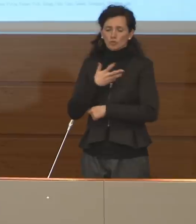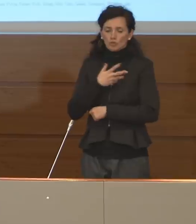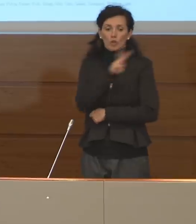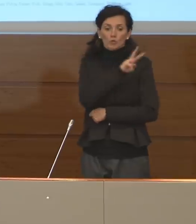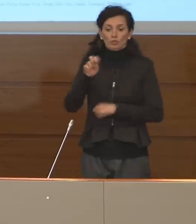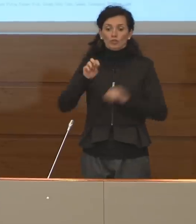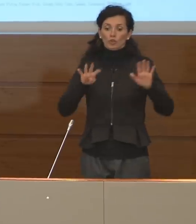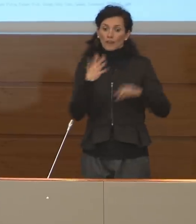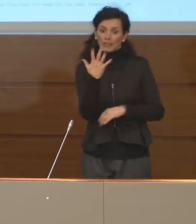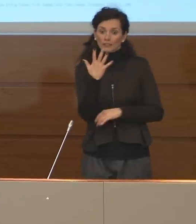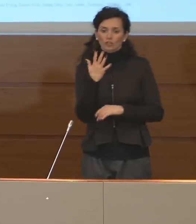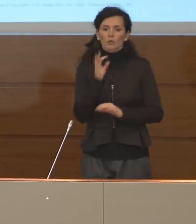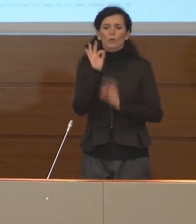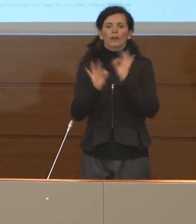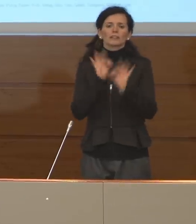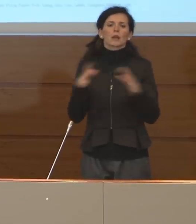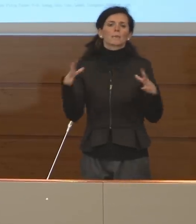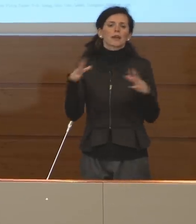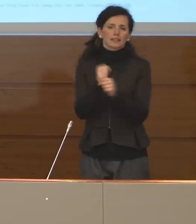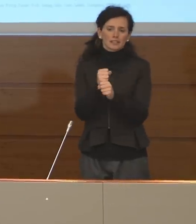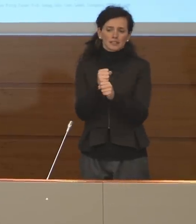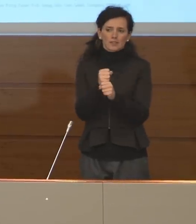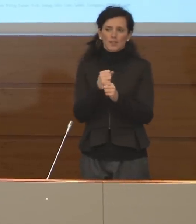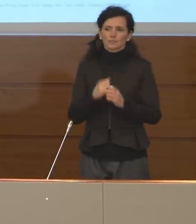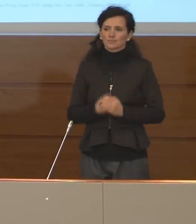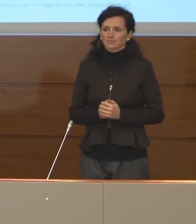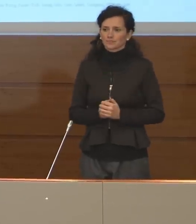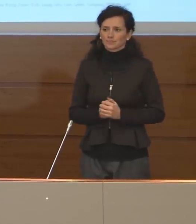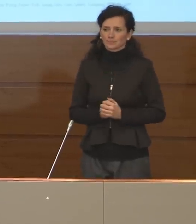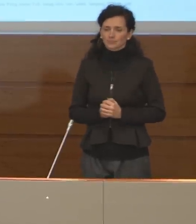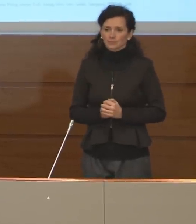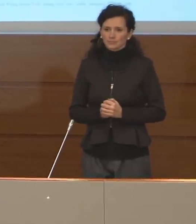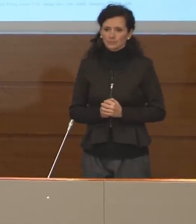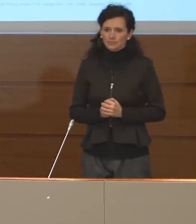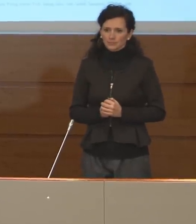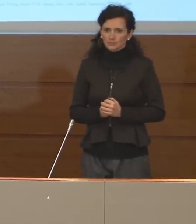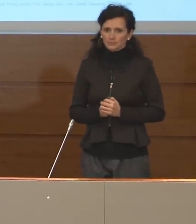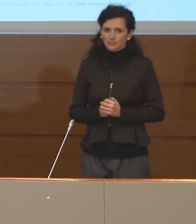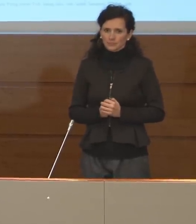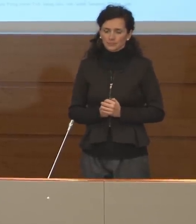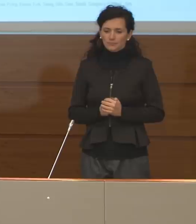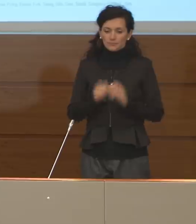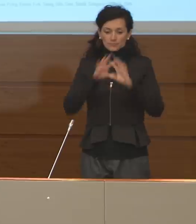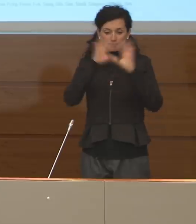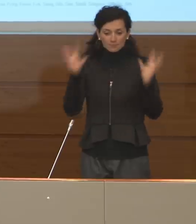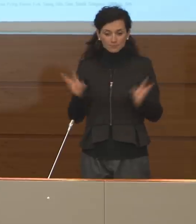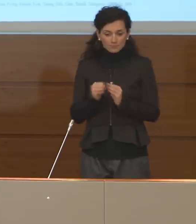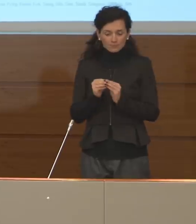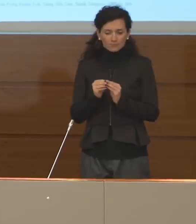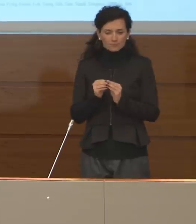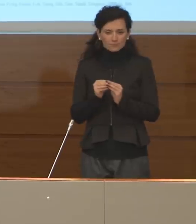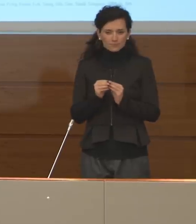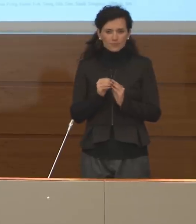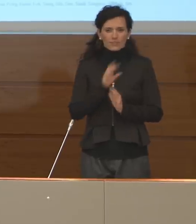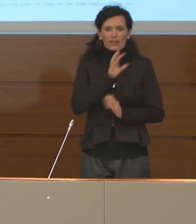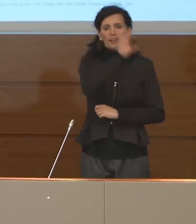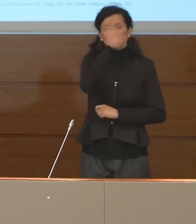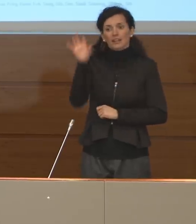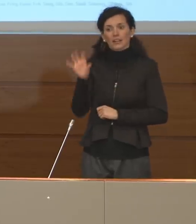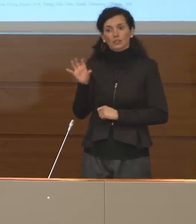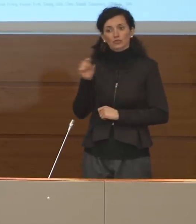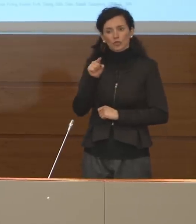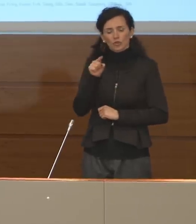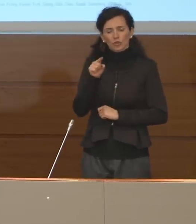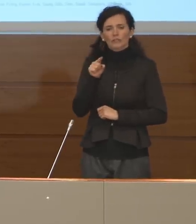sono in terapia intensiva. Il dato complessivo delle regioni che sono maggiormente